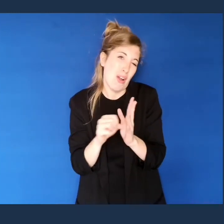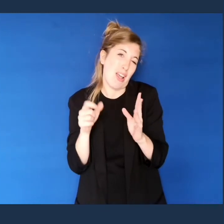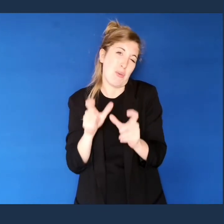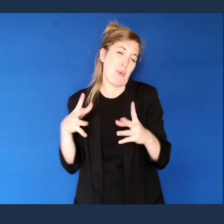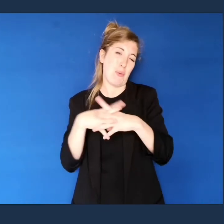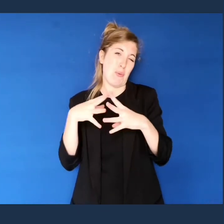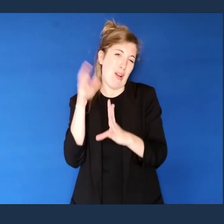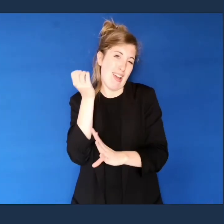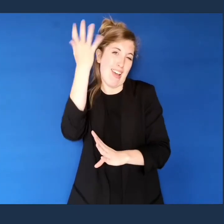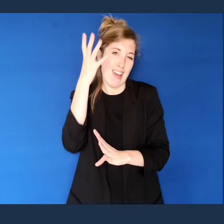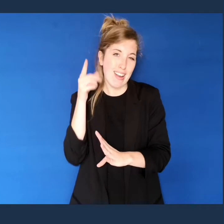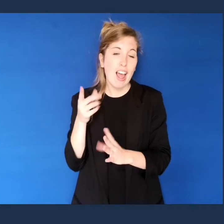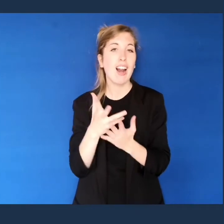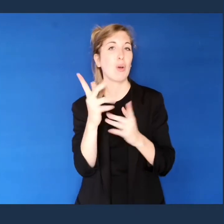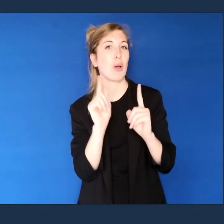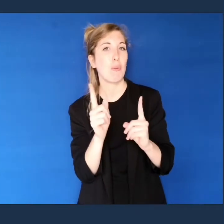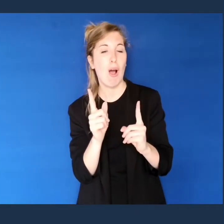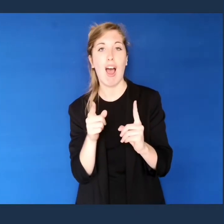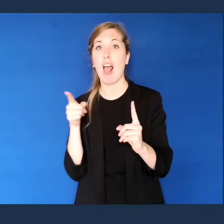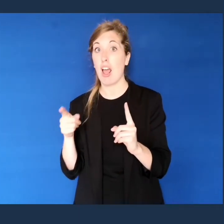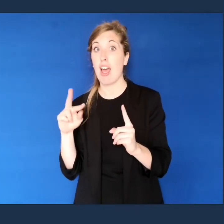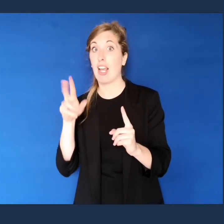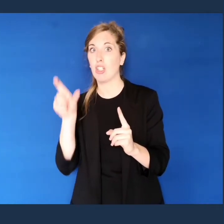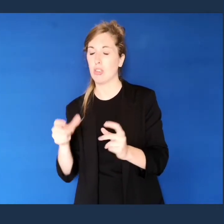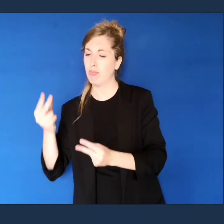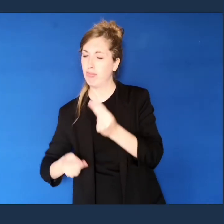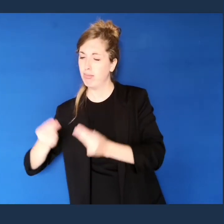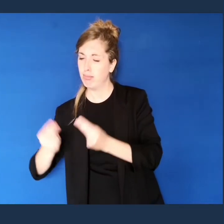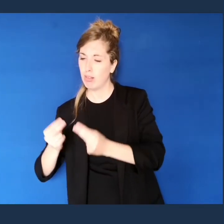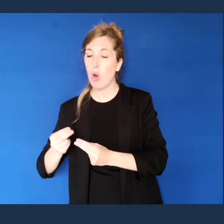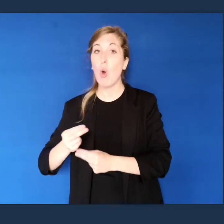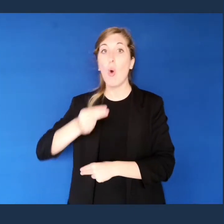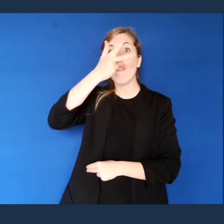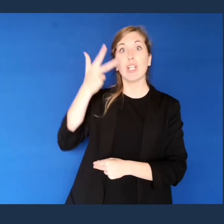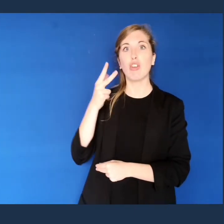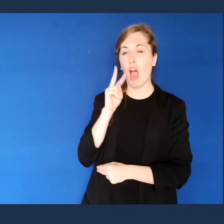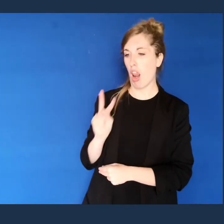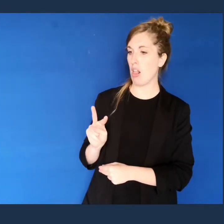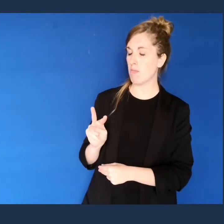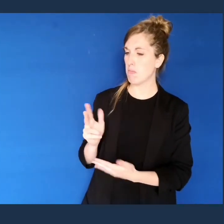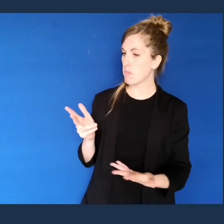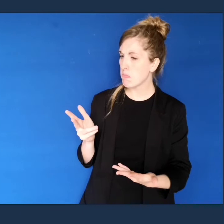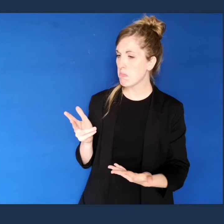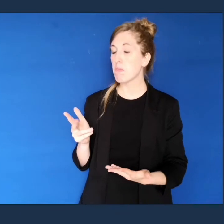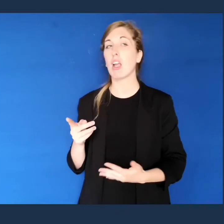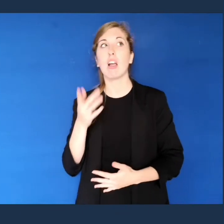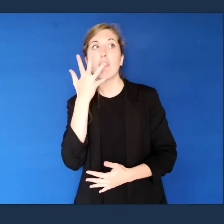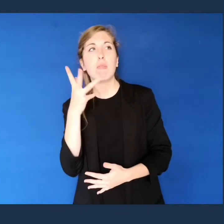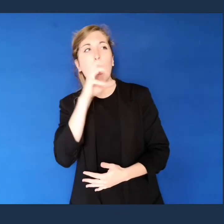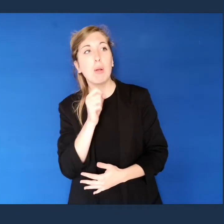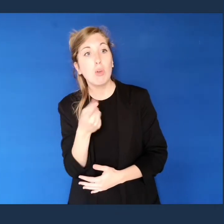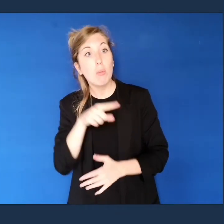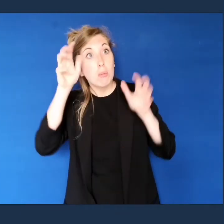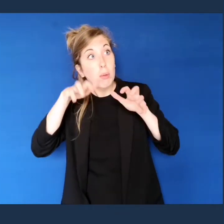intento a fare dei calcoli. Alla richiesta di spiegazioni dell'ufficiale lo scienziato rispose, sto cercando di capire se